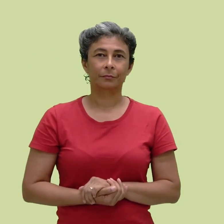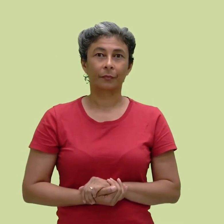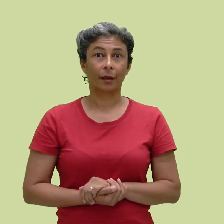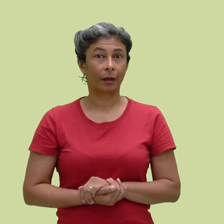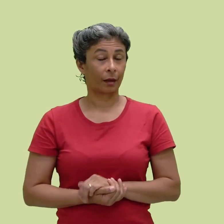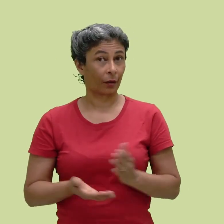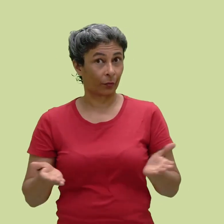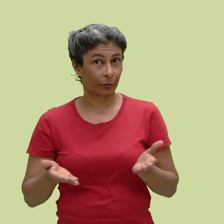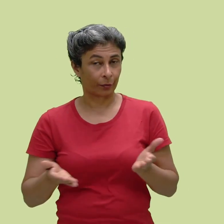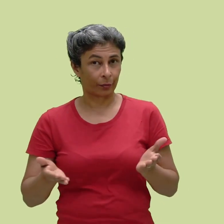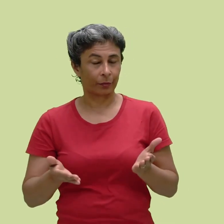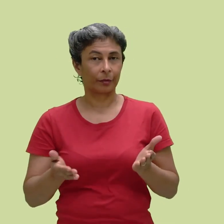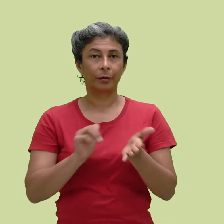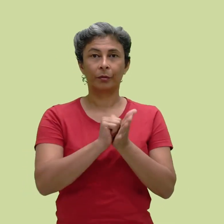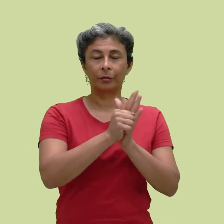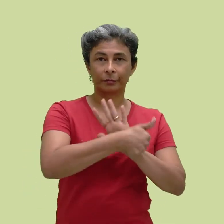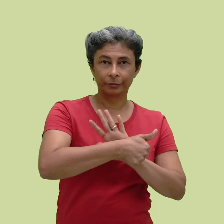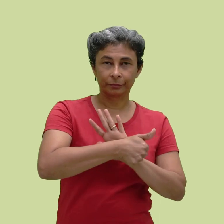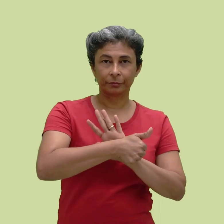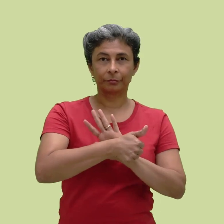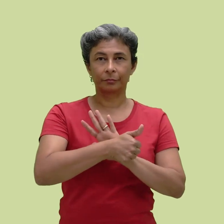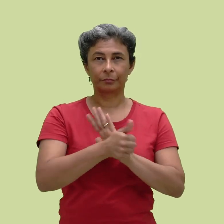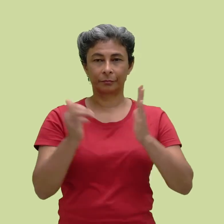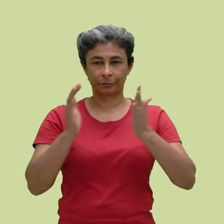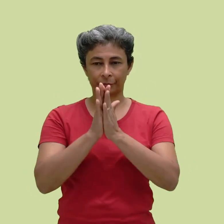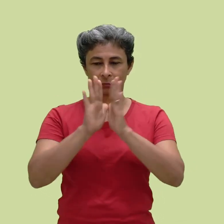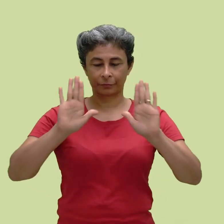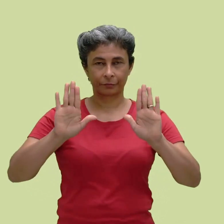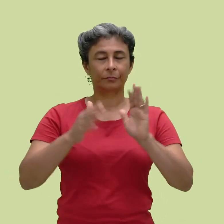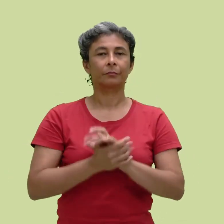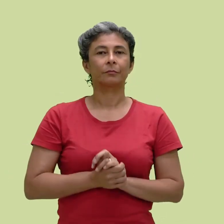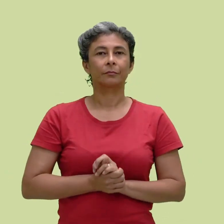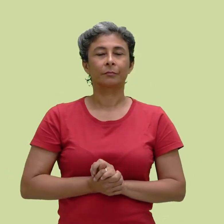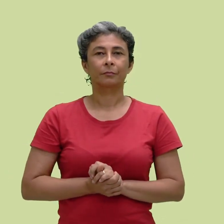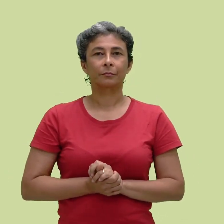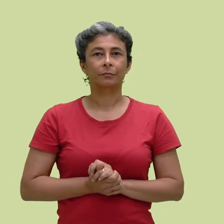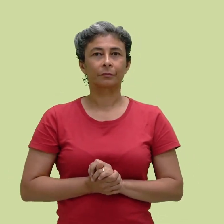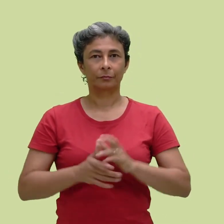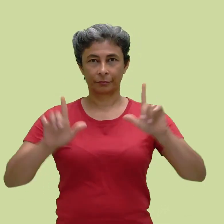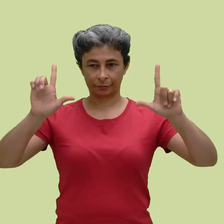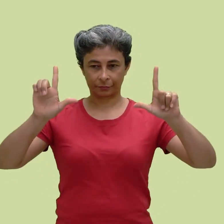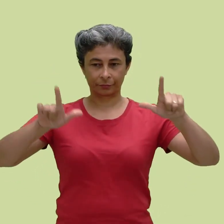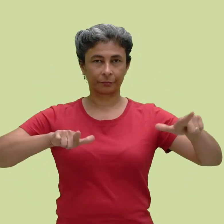Agora, sinais com configuração de mão espelhada. Sinal de trabalhar.